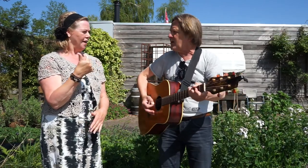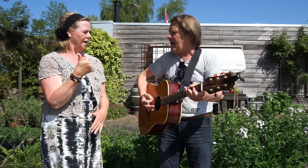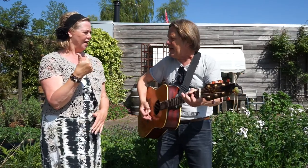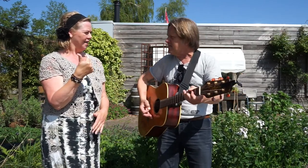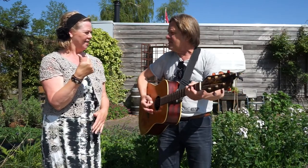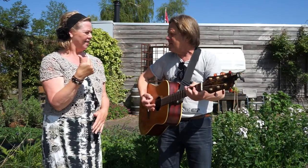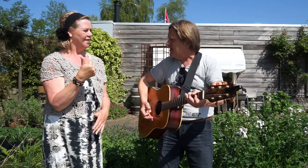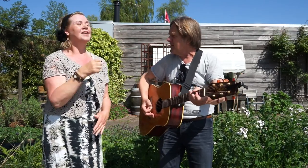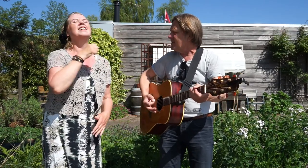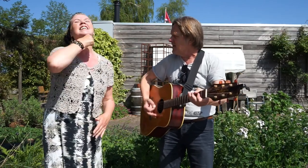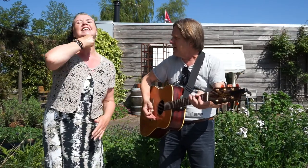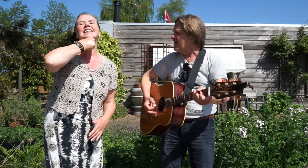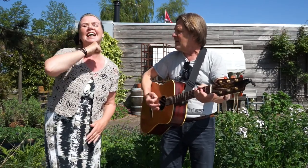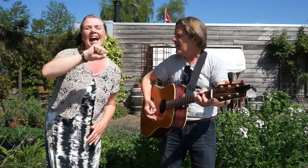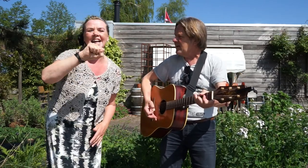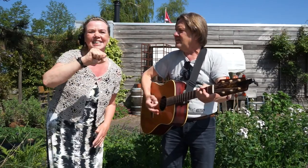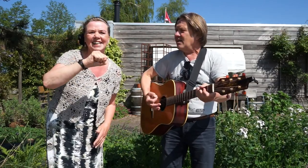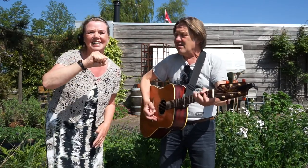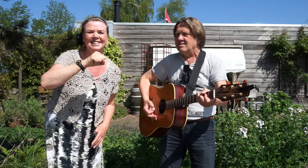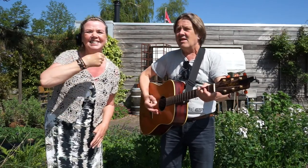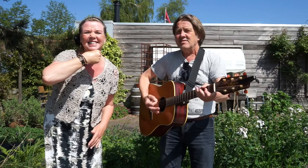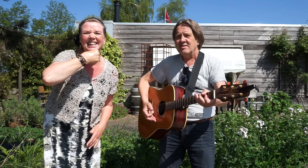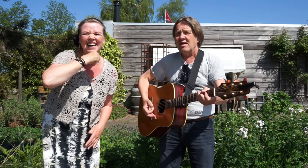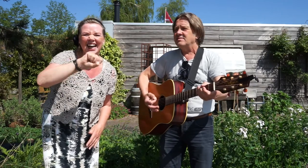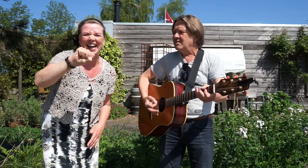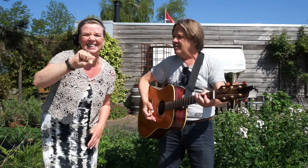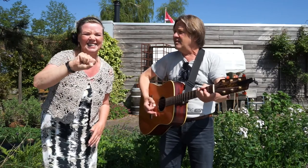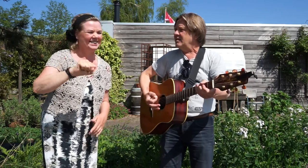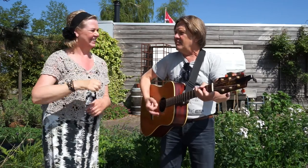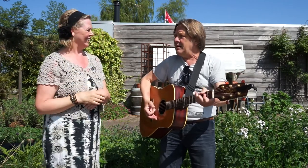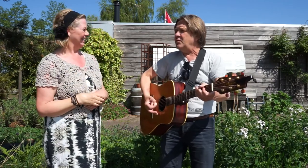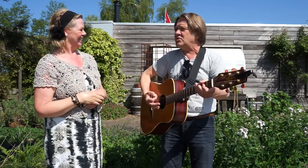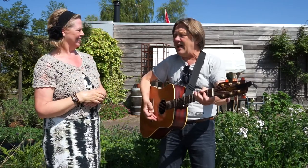geit. Geit. Geit. We hebben sla.